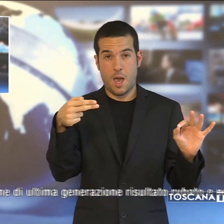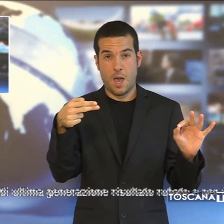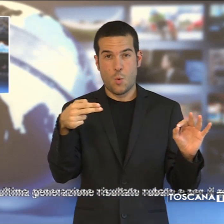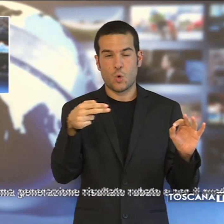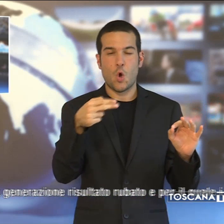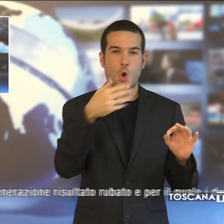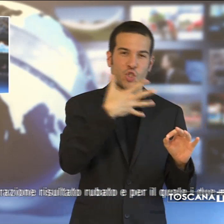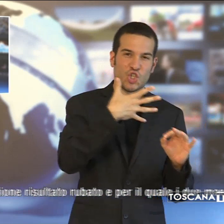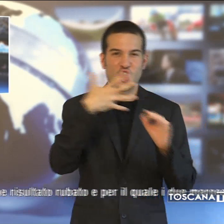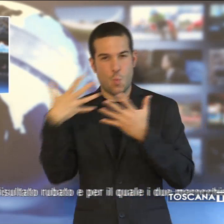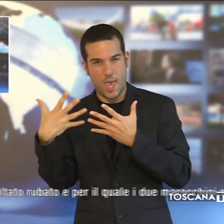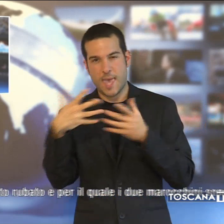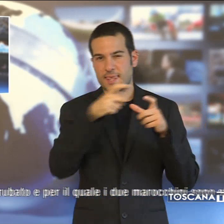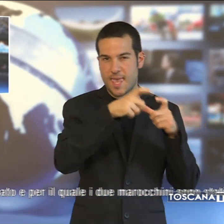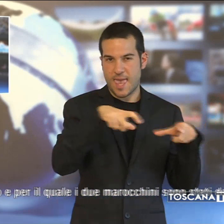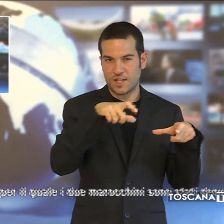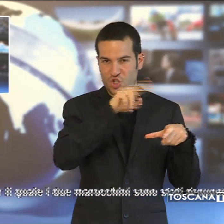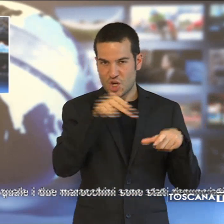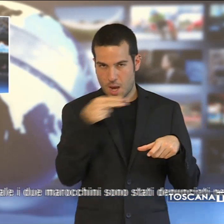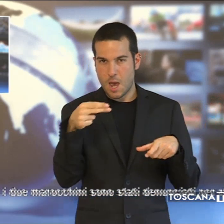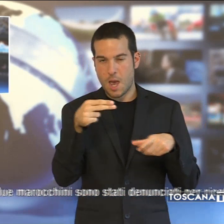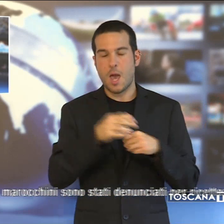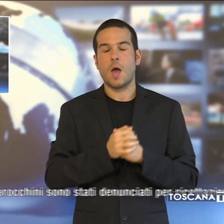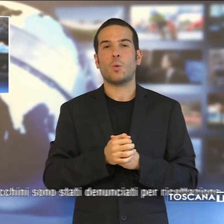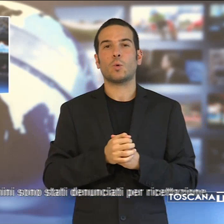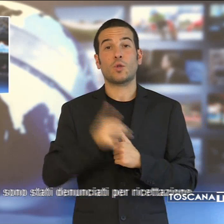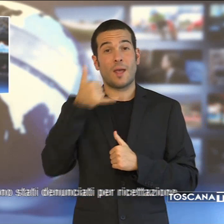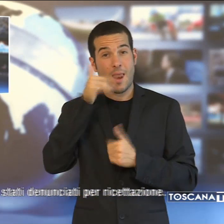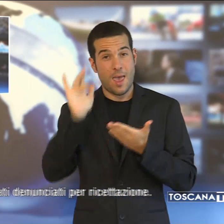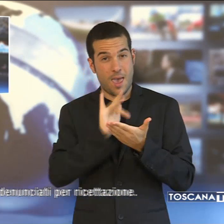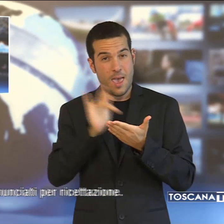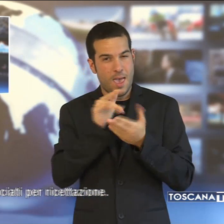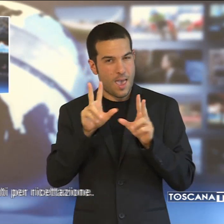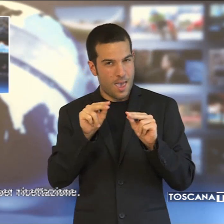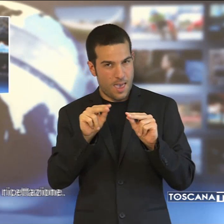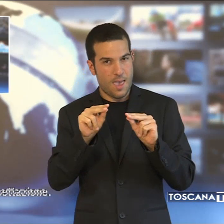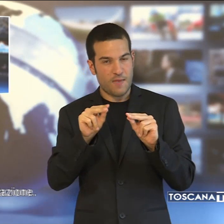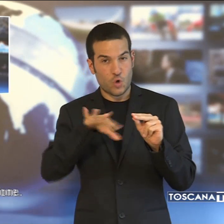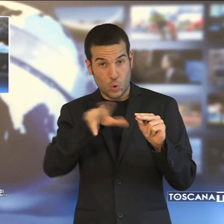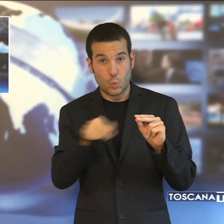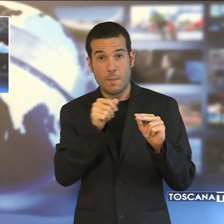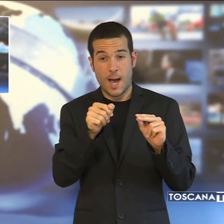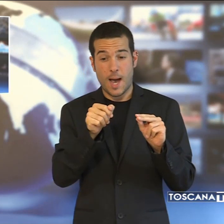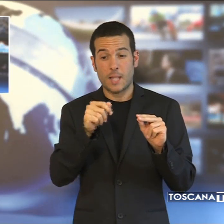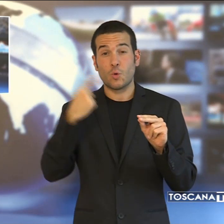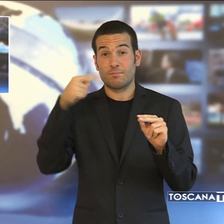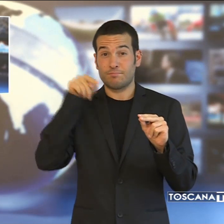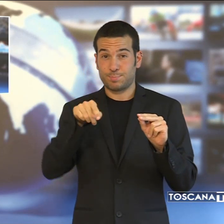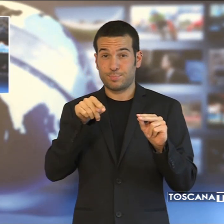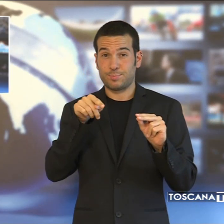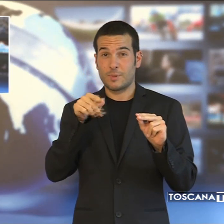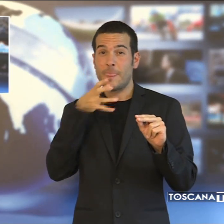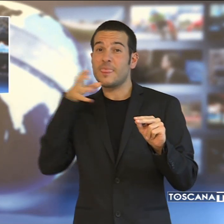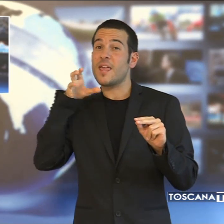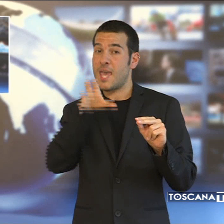provenito dell'attività di spaccio e uno smartphone di ultima generazione risultato rubato e per il quale i due marocchini